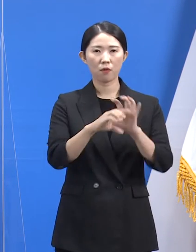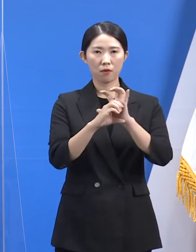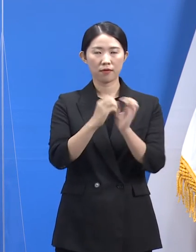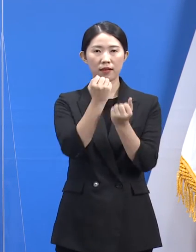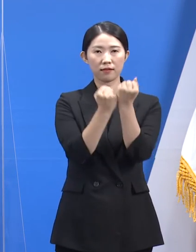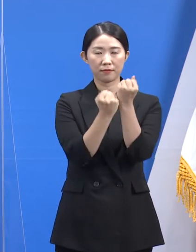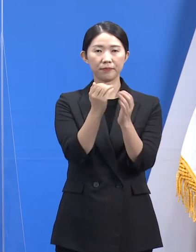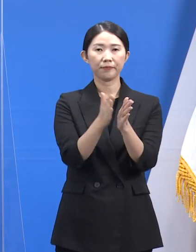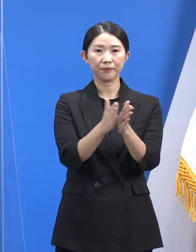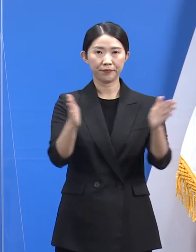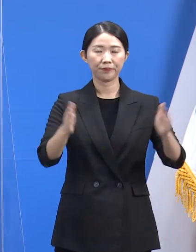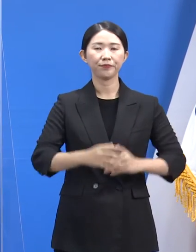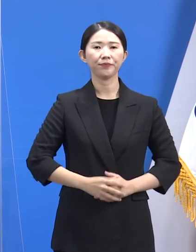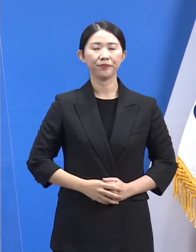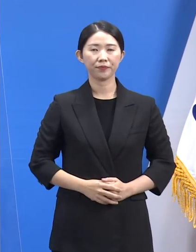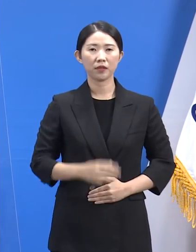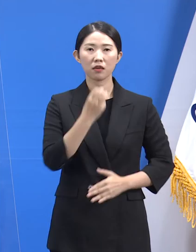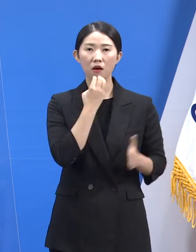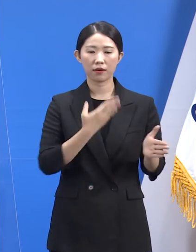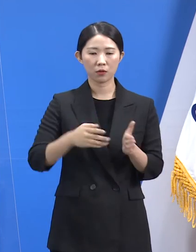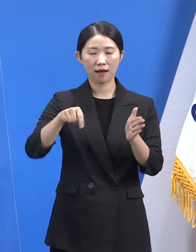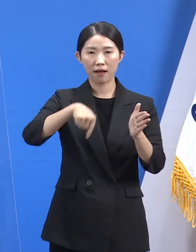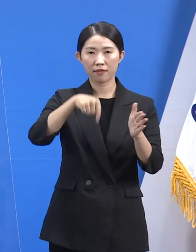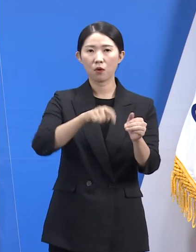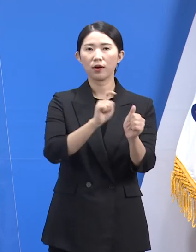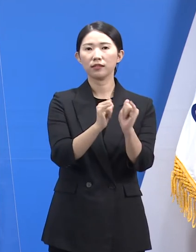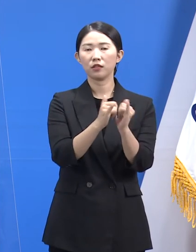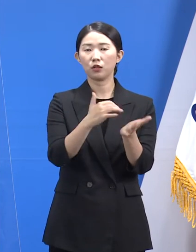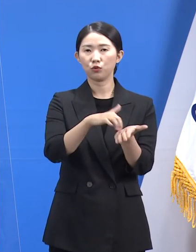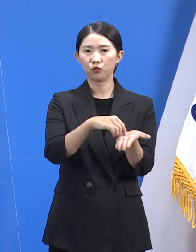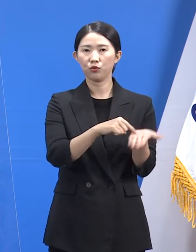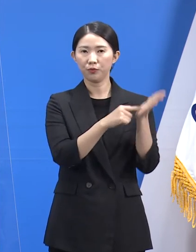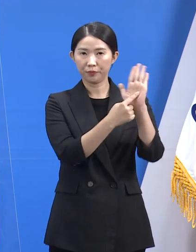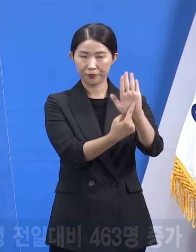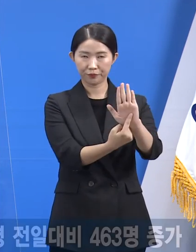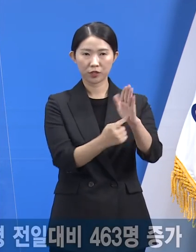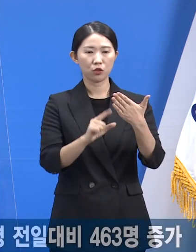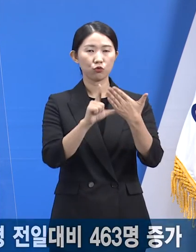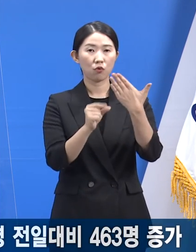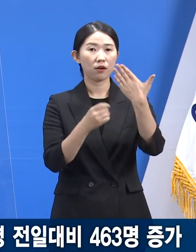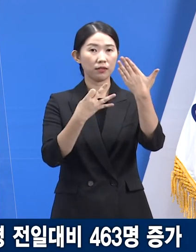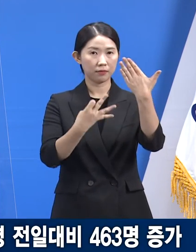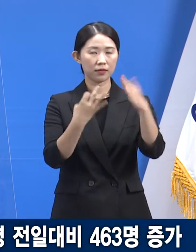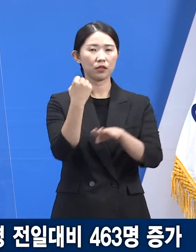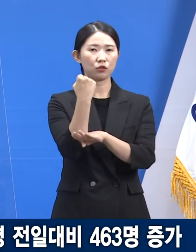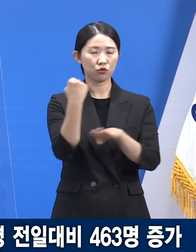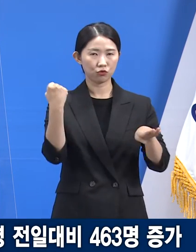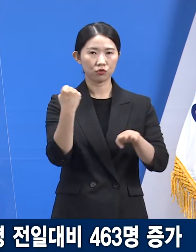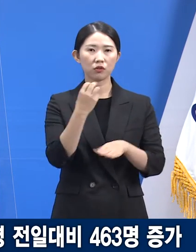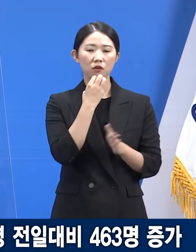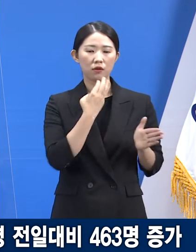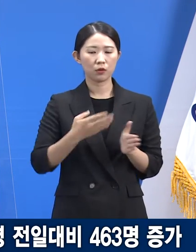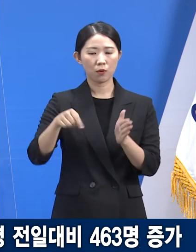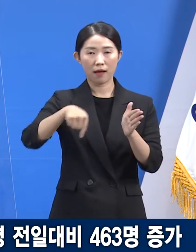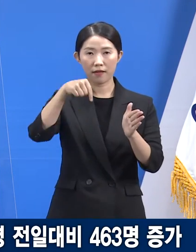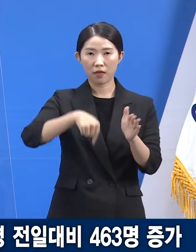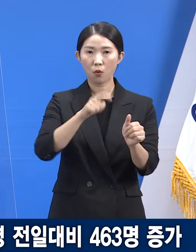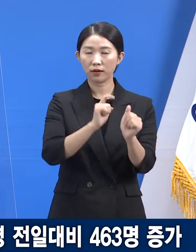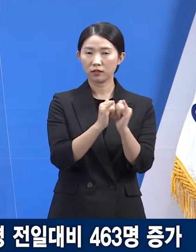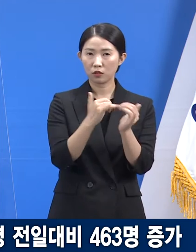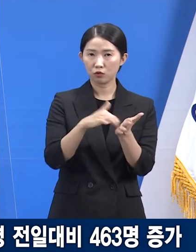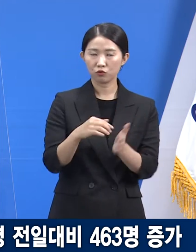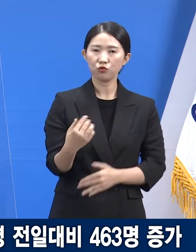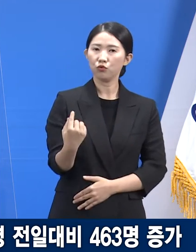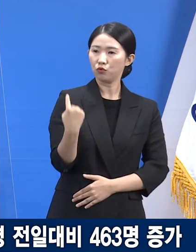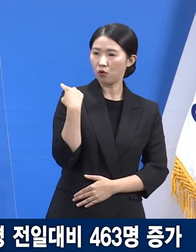시작하겠습니다. 경기도 확진자 발생 현황입니다. 9월 14일 0시 기준 경기도 확진자 수는 전일